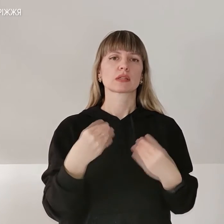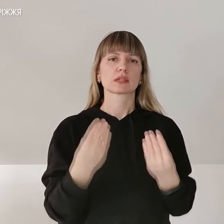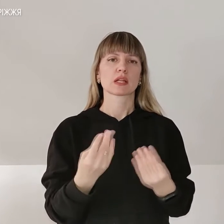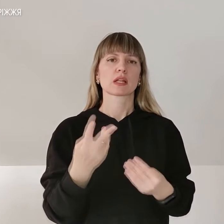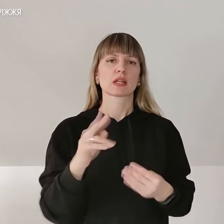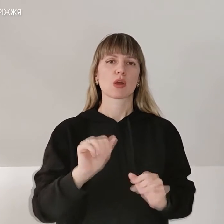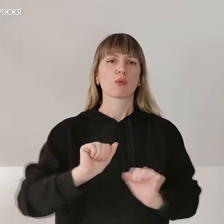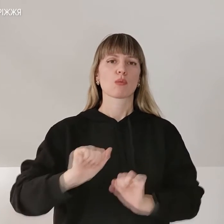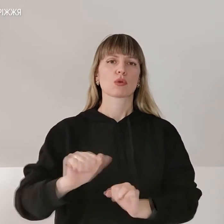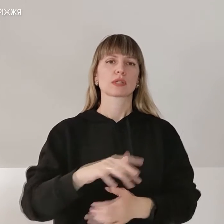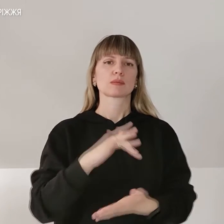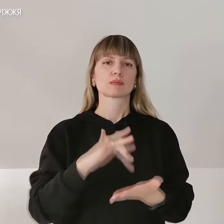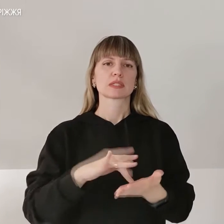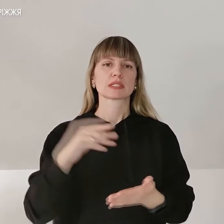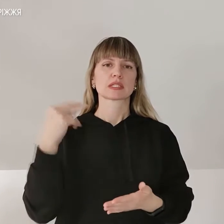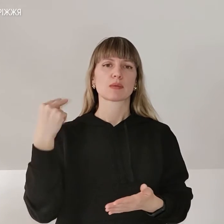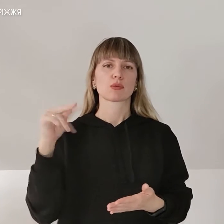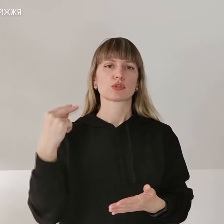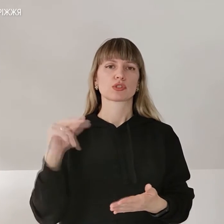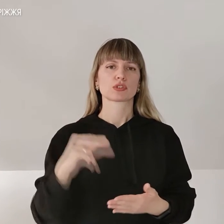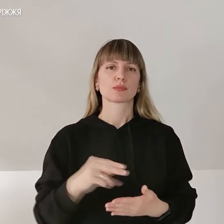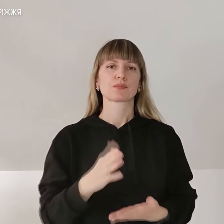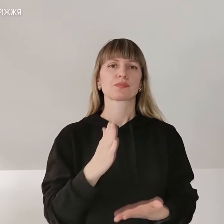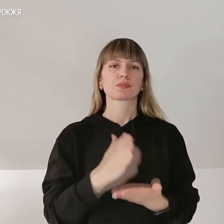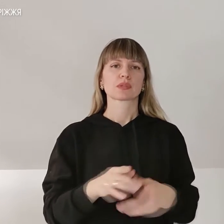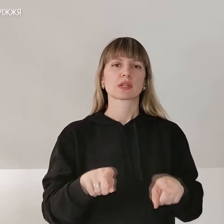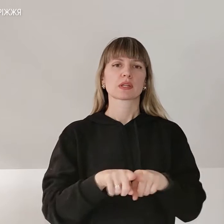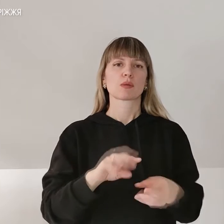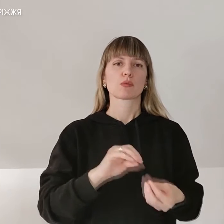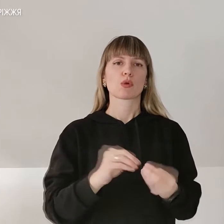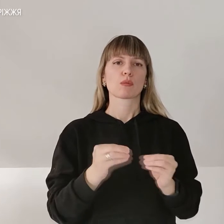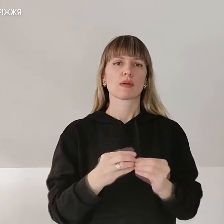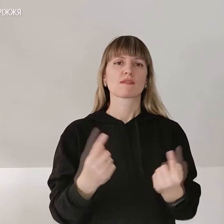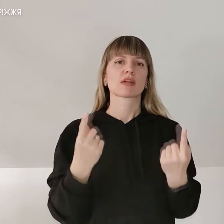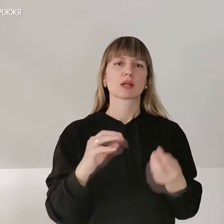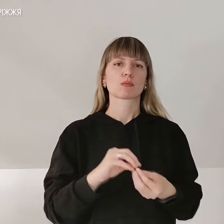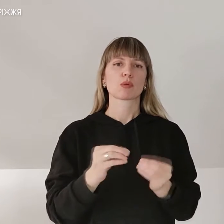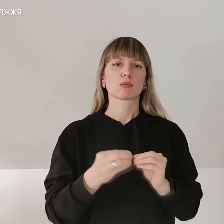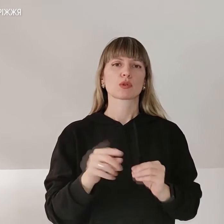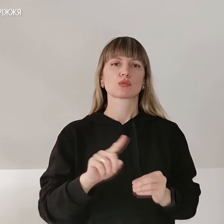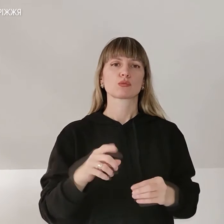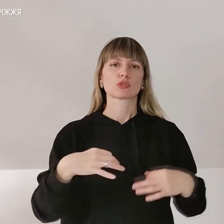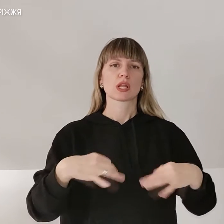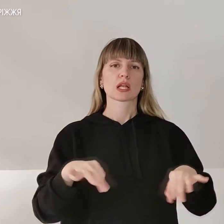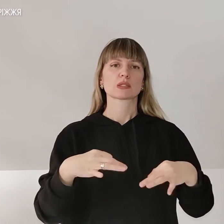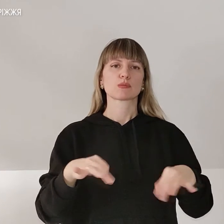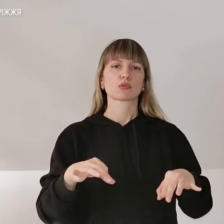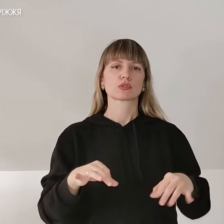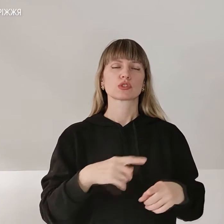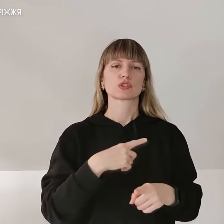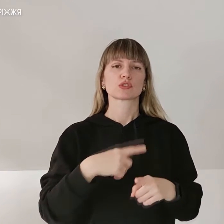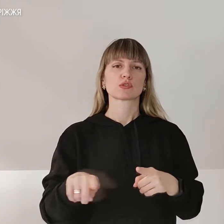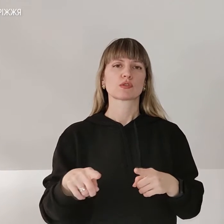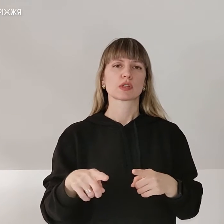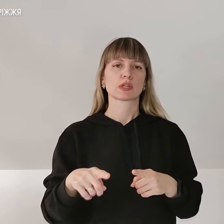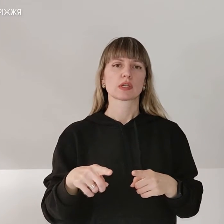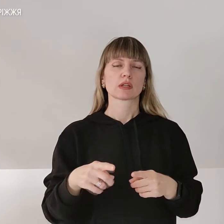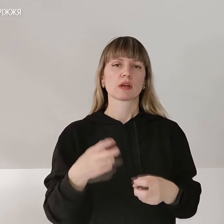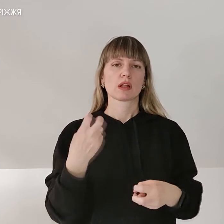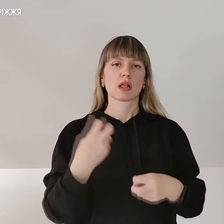оборони міста Запорізьчя. Є така проблема, велика проблема, тому що транспорт швидко виходить зі строю. Я